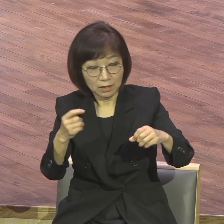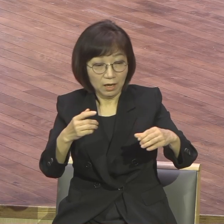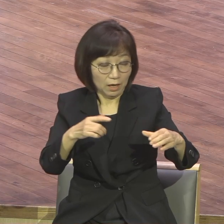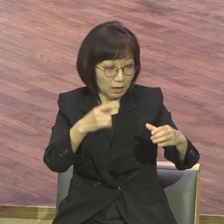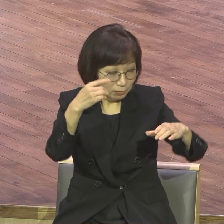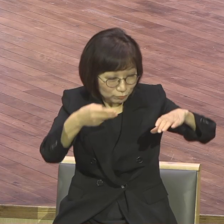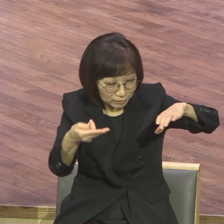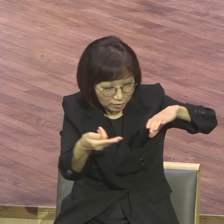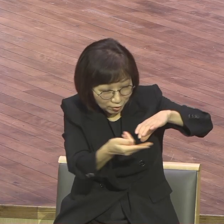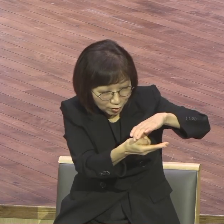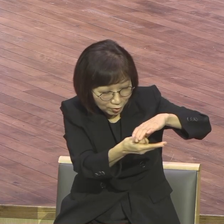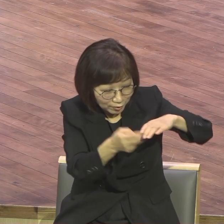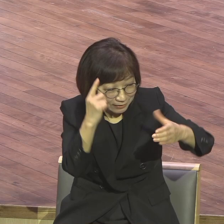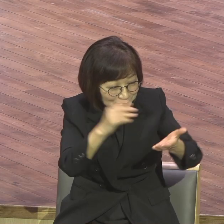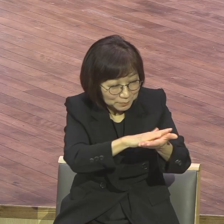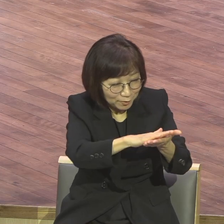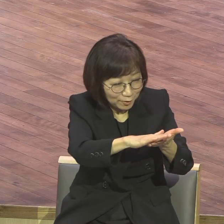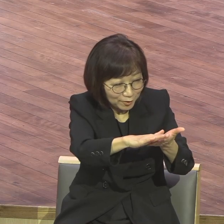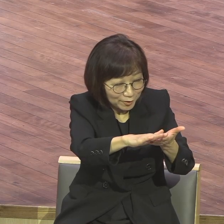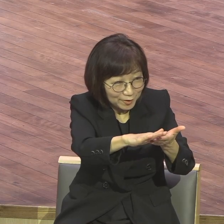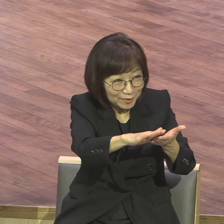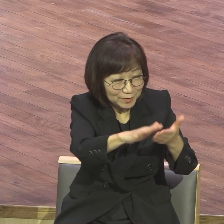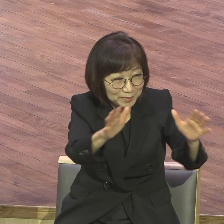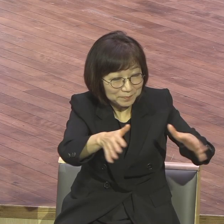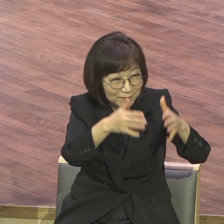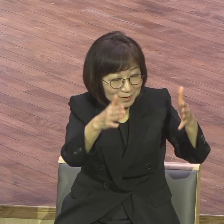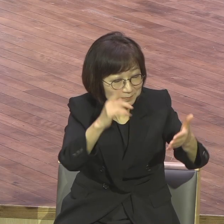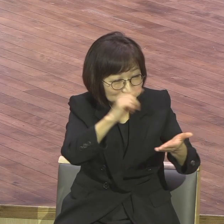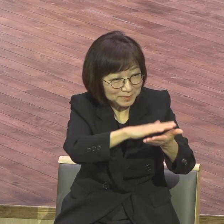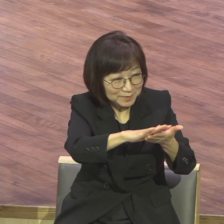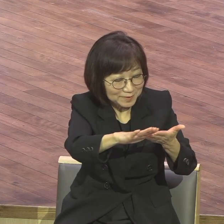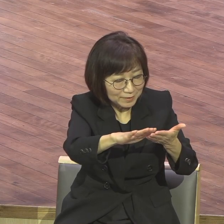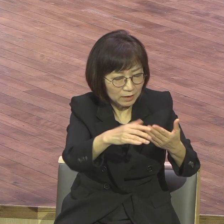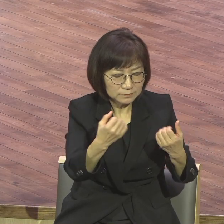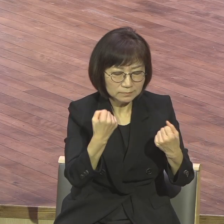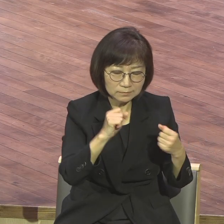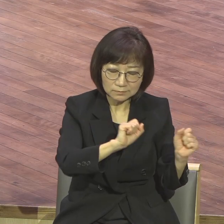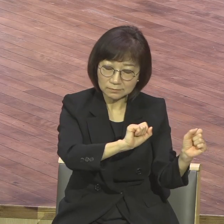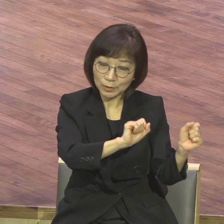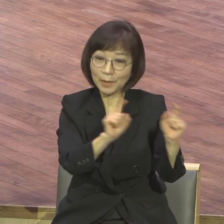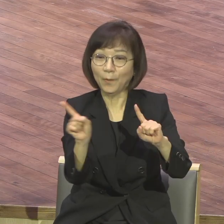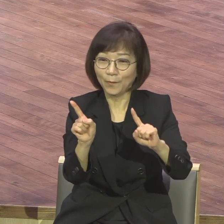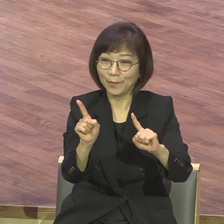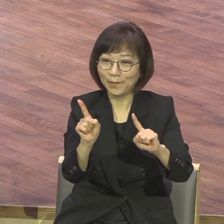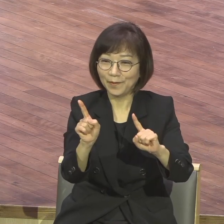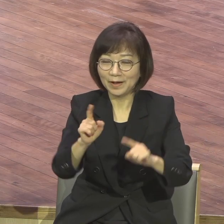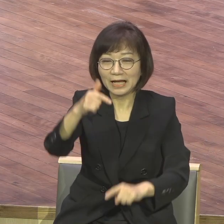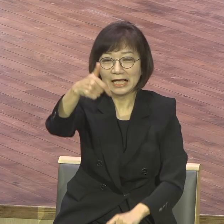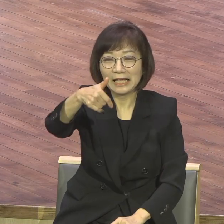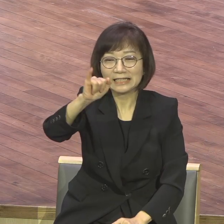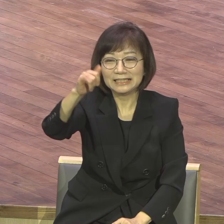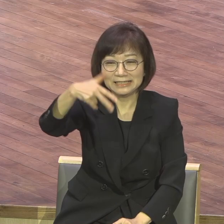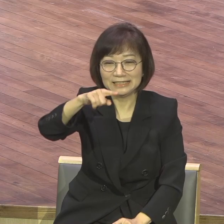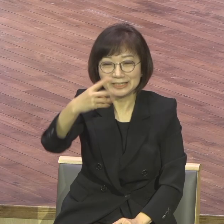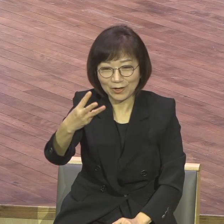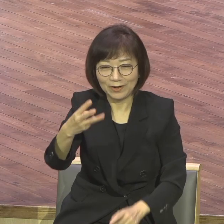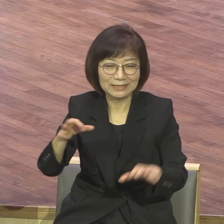예수님의 시체를 제자들이 훔쳐다가 다른 데 숨겨두고 예수님 부활했다고 전파하는